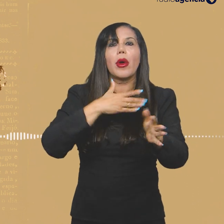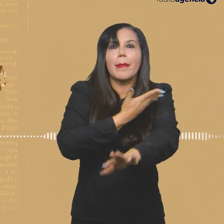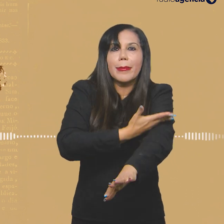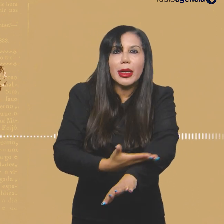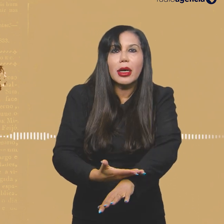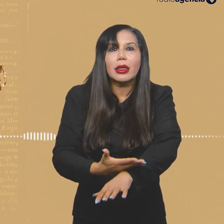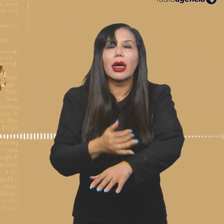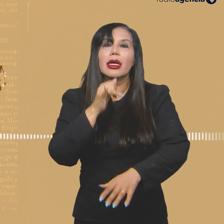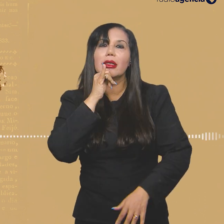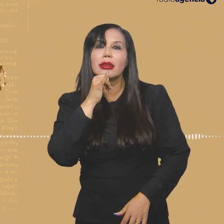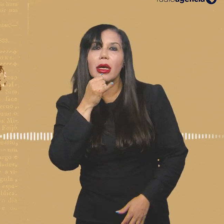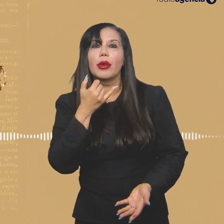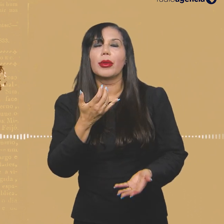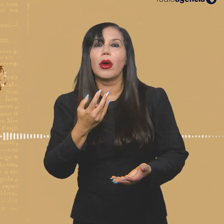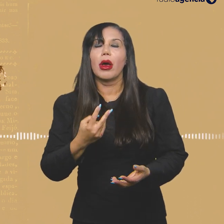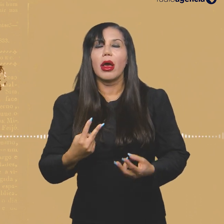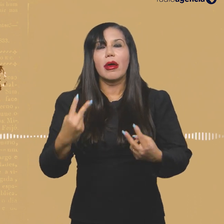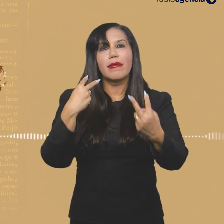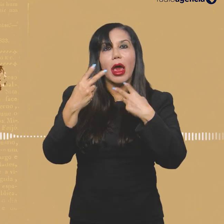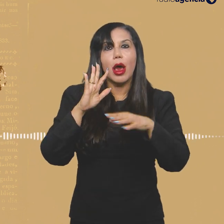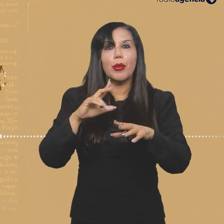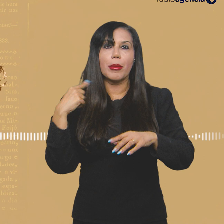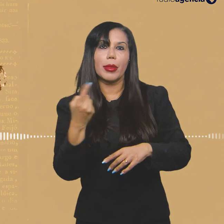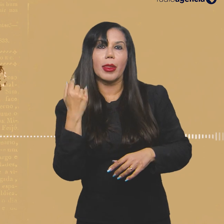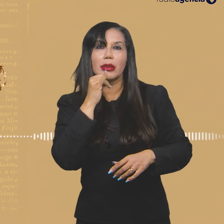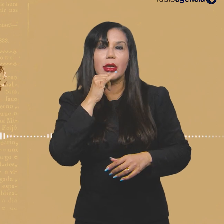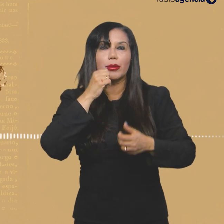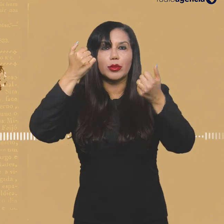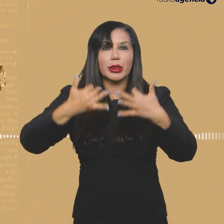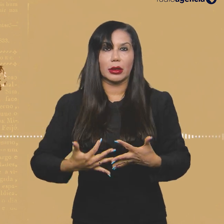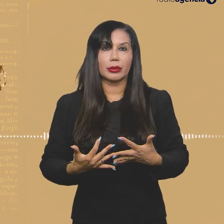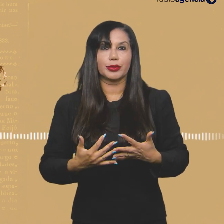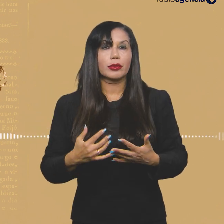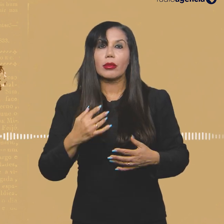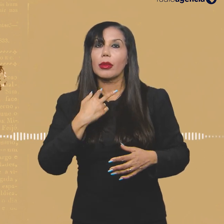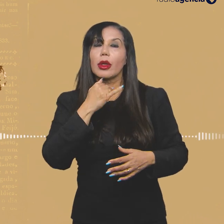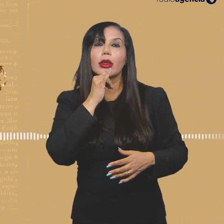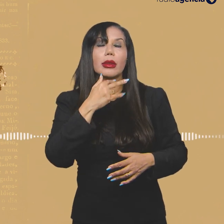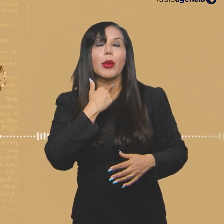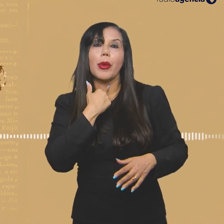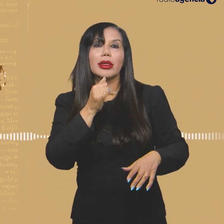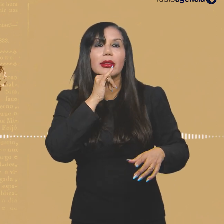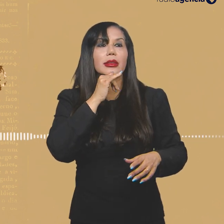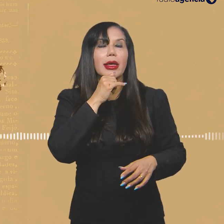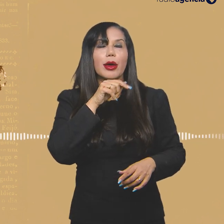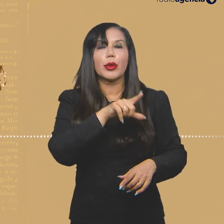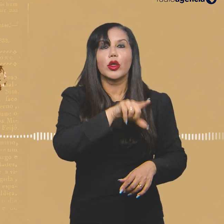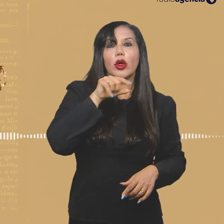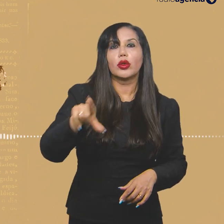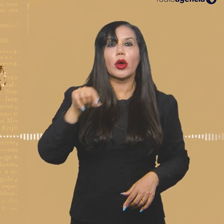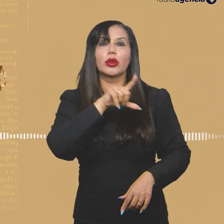pessoas de classe média também que nos lêem, né? Veja, a gente bate no princípio de que não existe uma